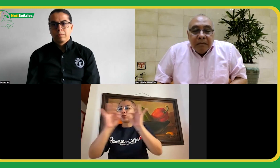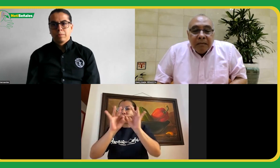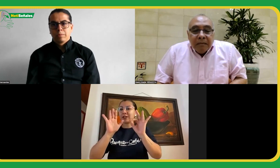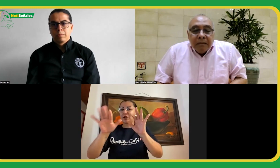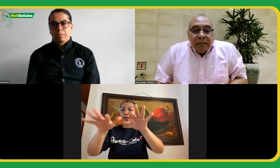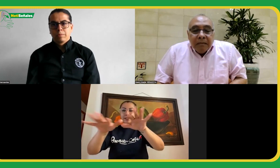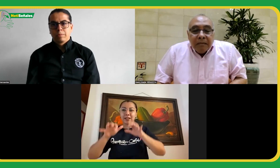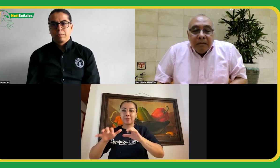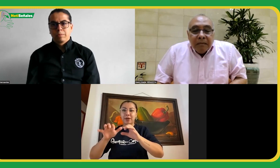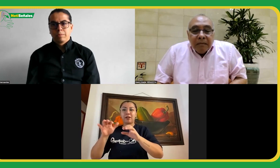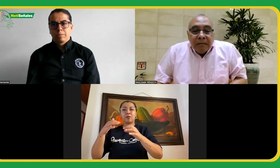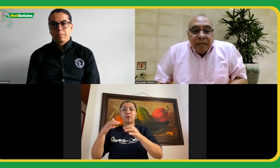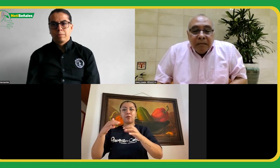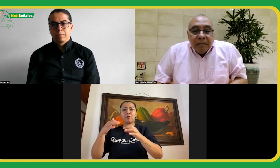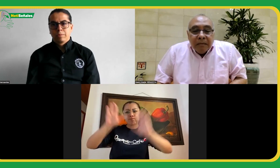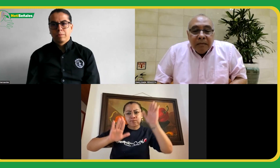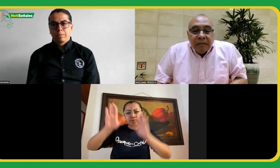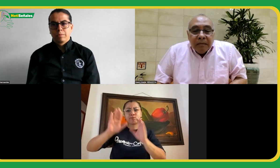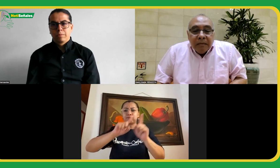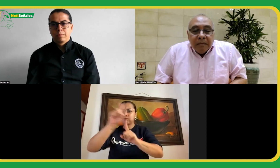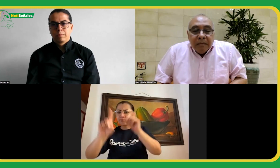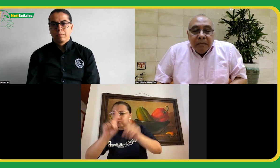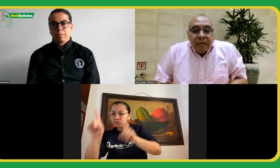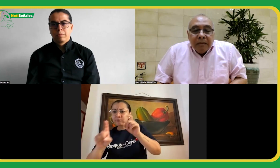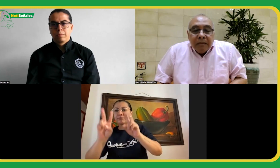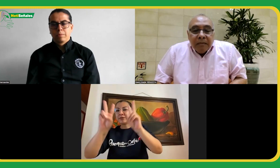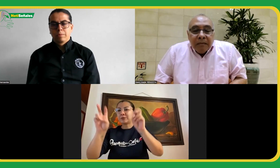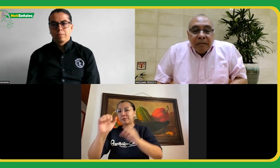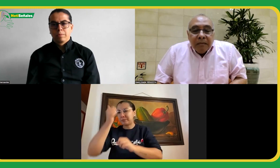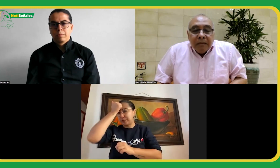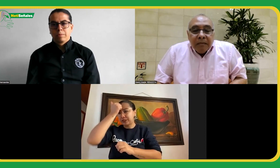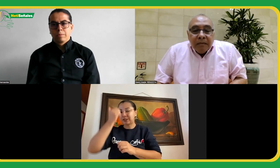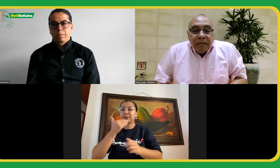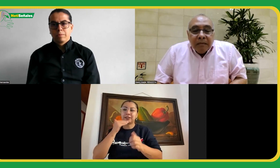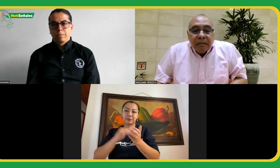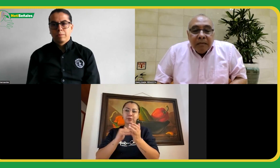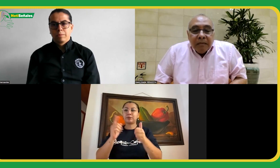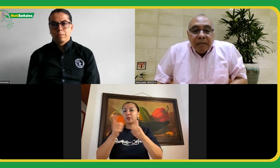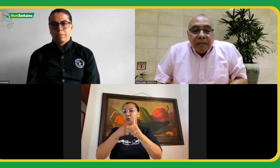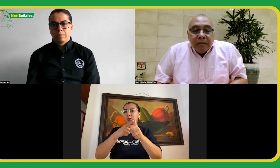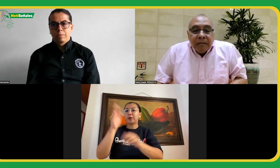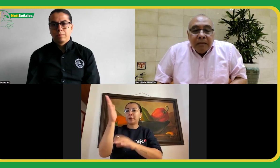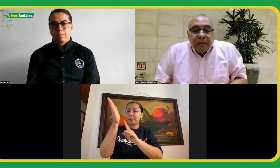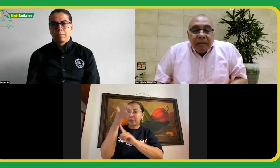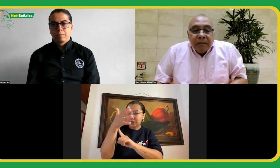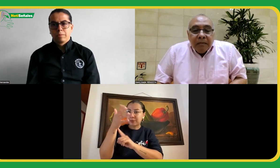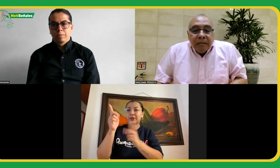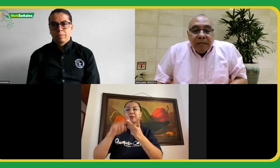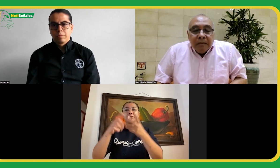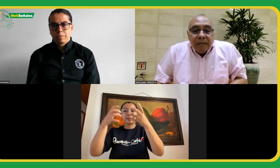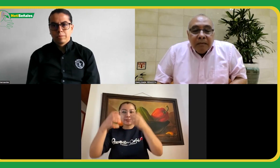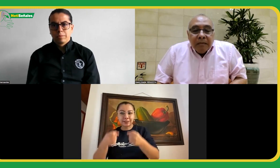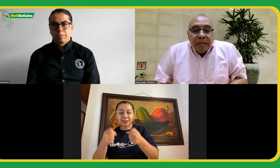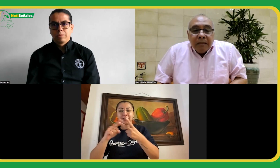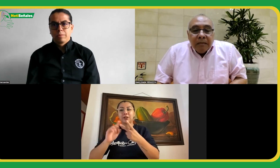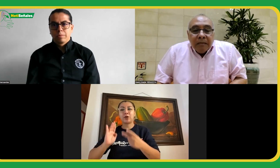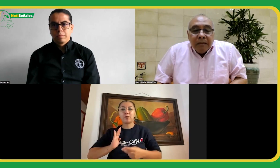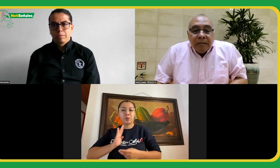excelente. Estar en la asamblea, ver las preguntas, las participaciones, estar cuando se trataron temas de relevancia como la